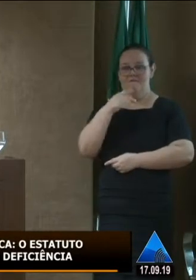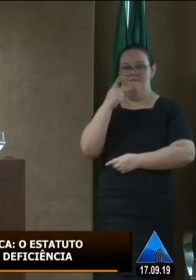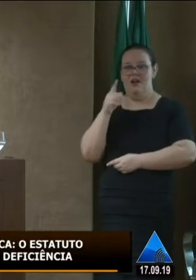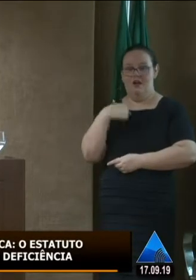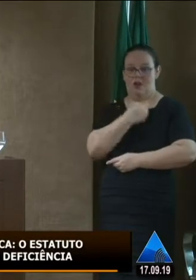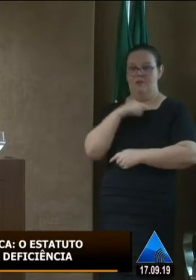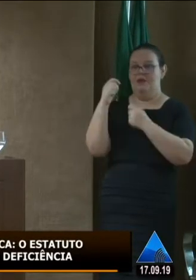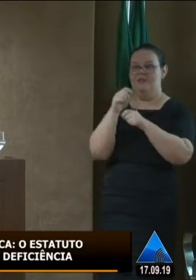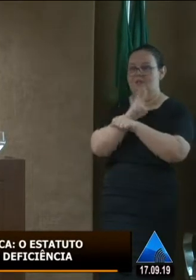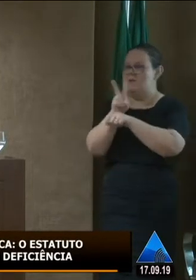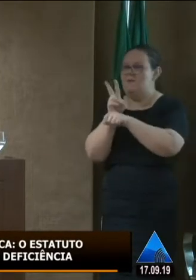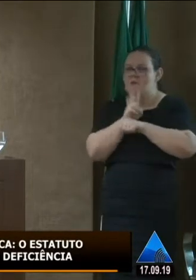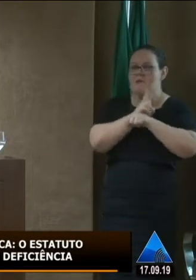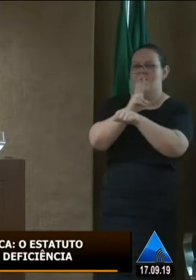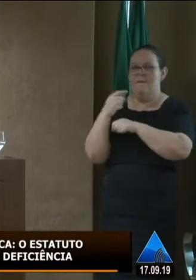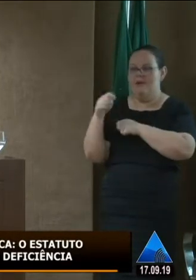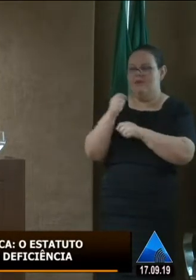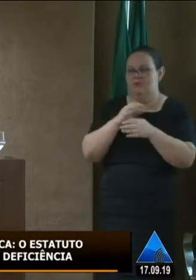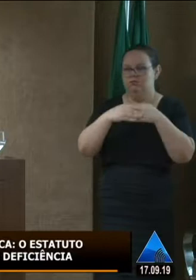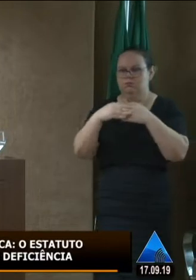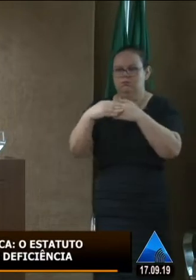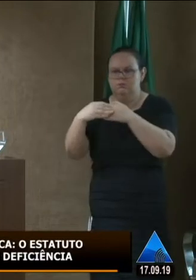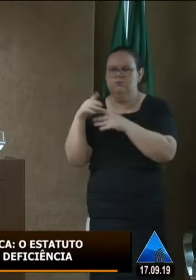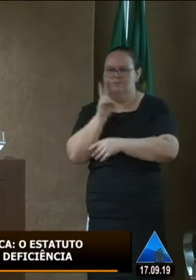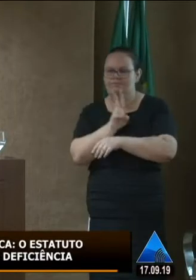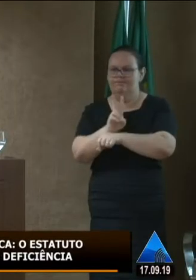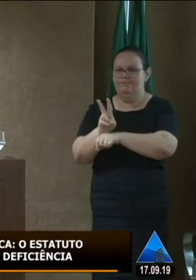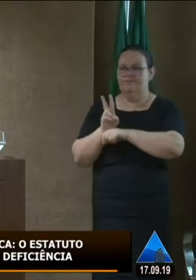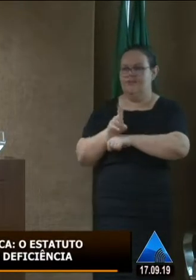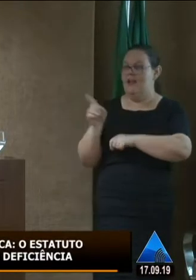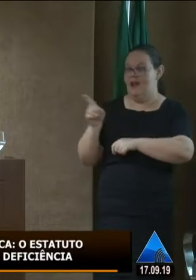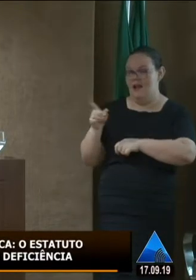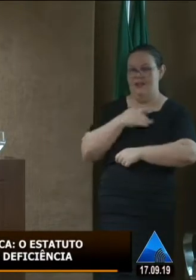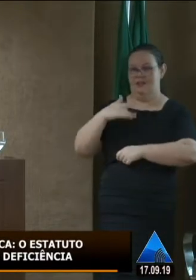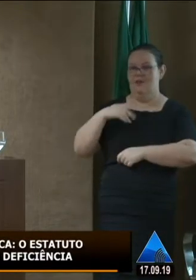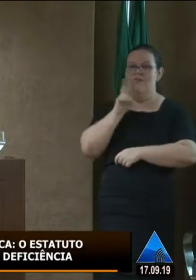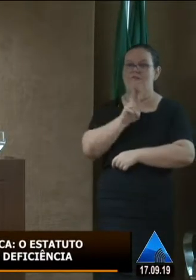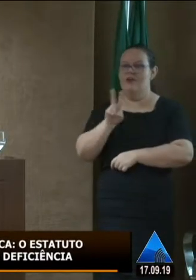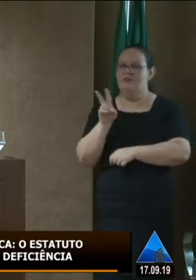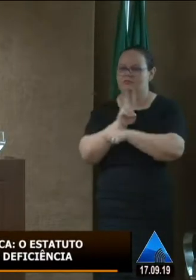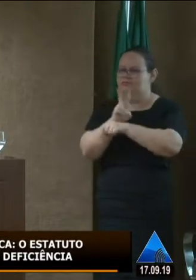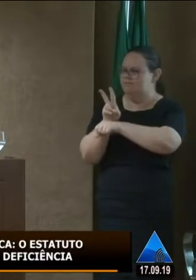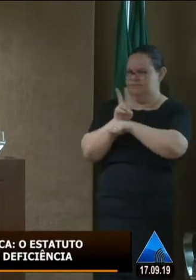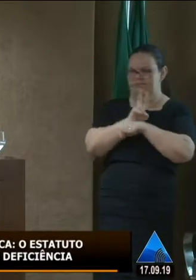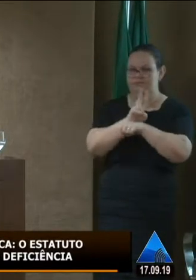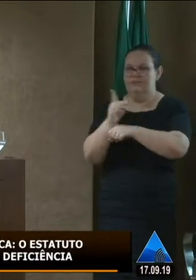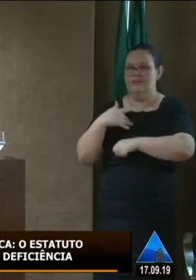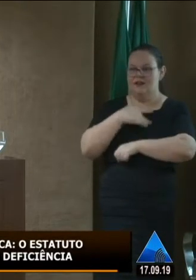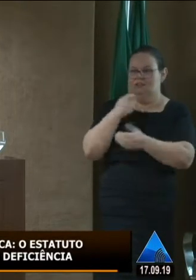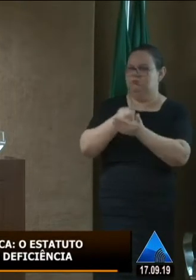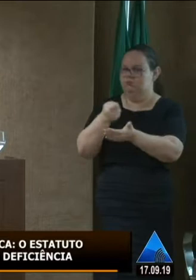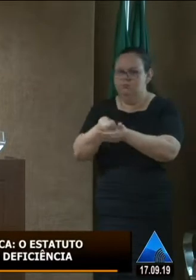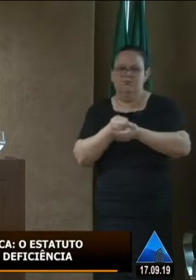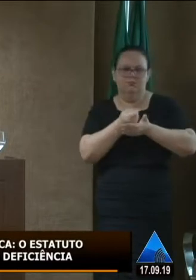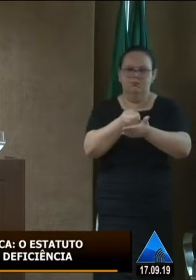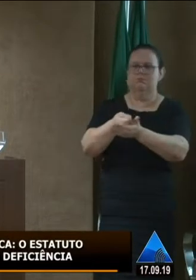o monitoramento que a gente precisava acompanhar e a gente faz muito isso na saúde deputado a gente monitora a gente acompanha a gente cobra a gente